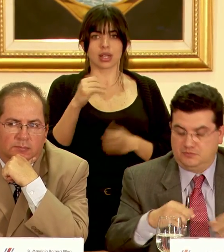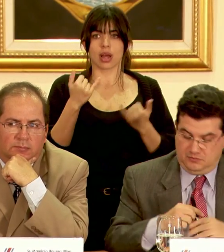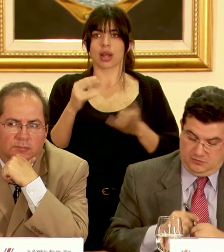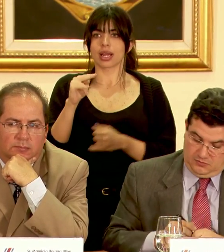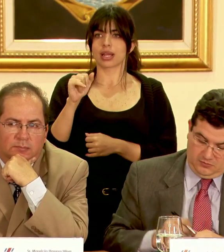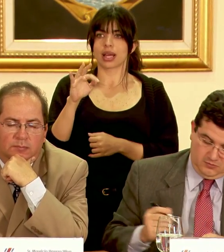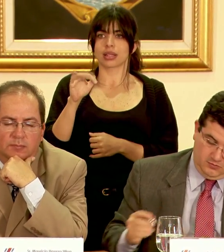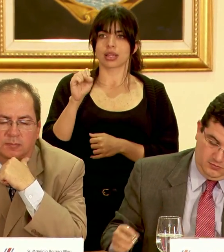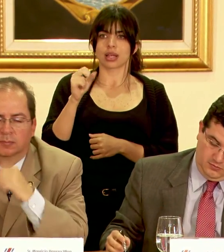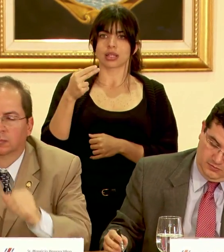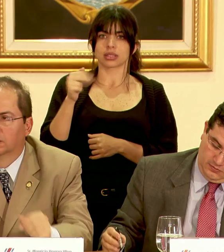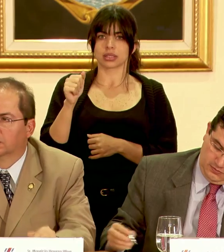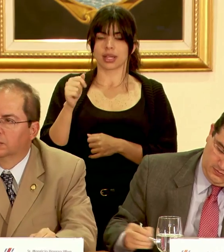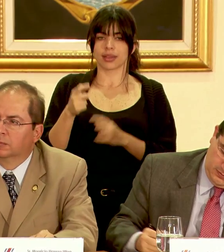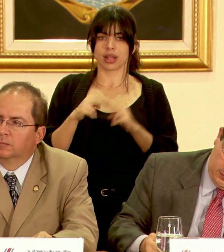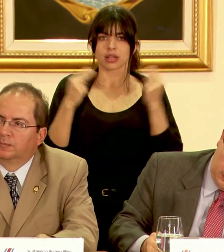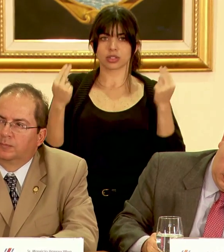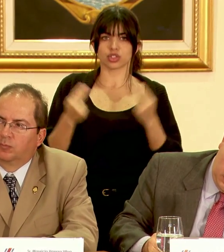Cambronero de la Nación